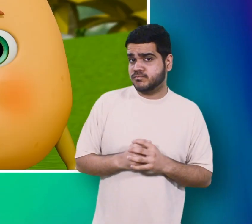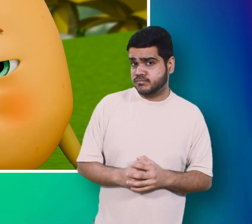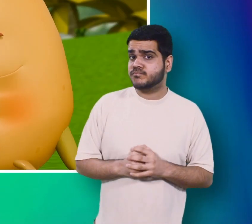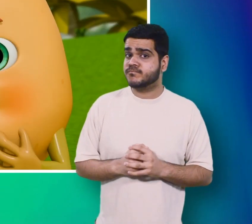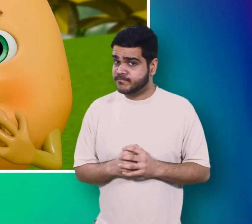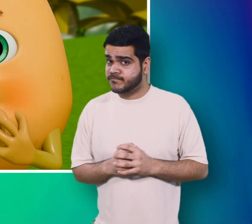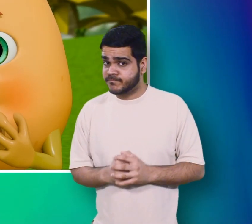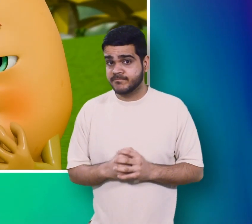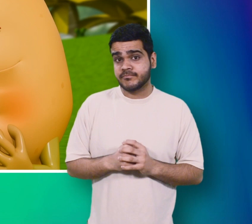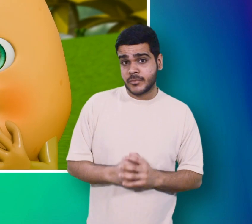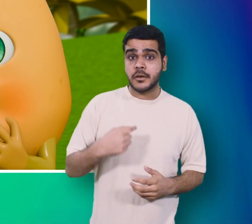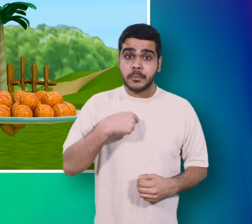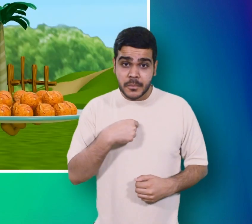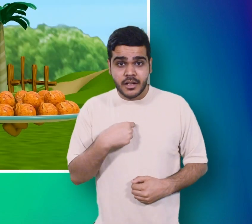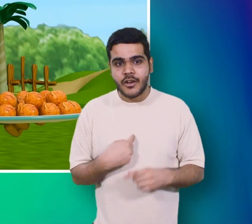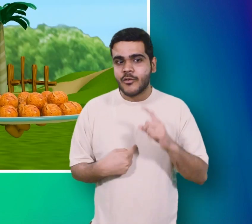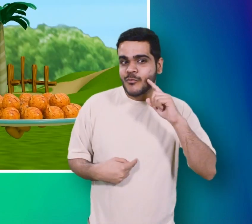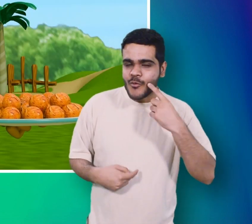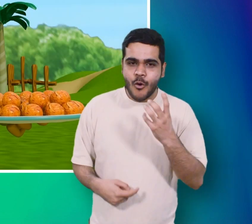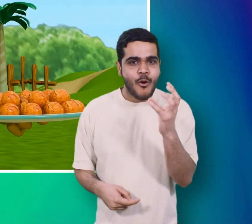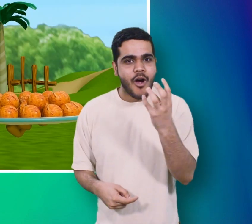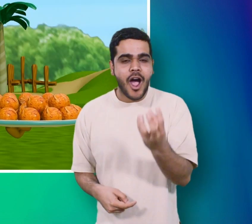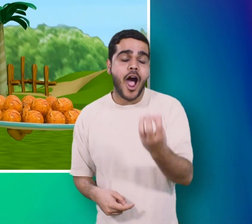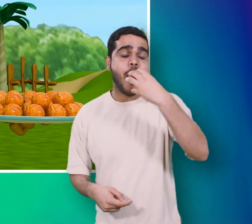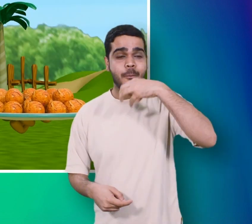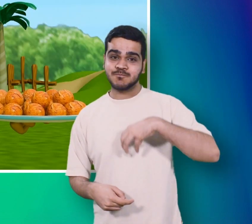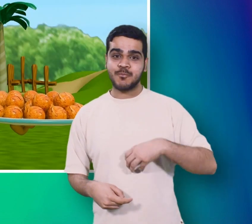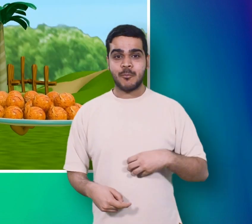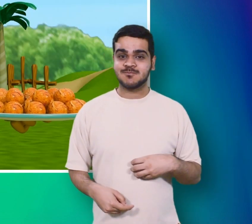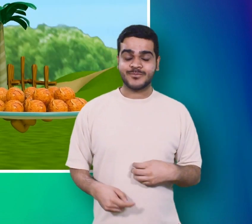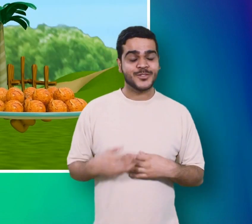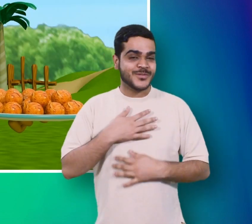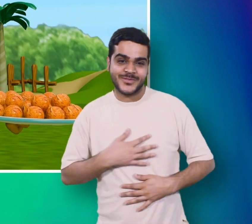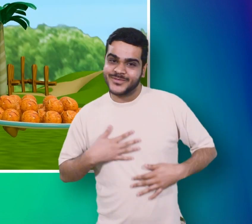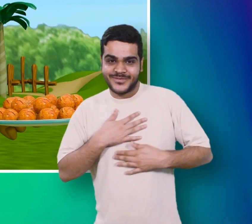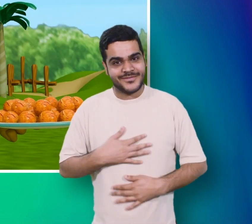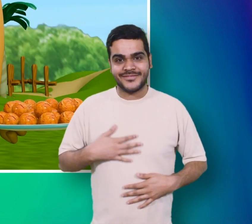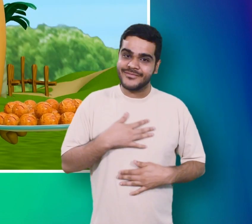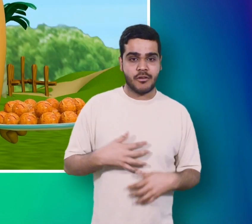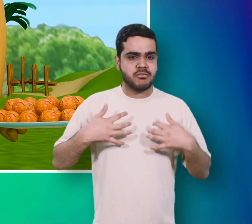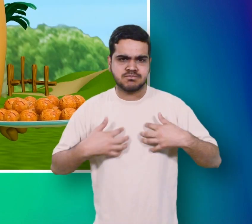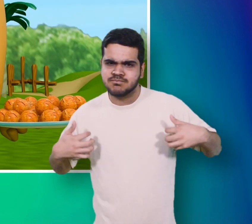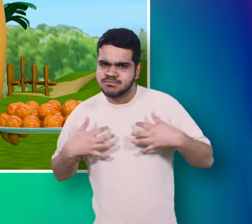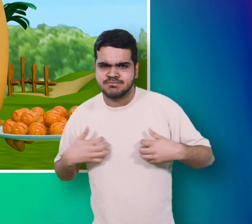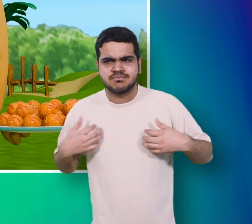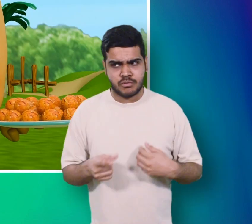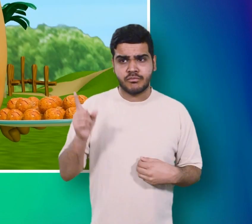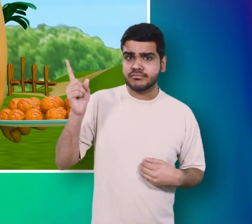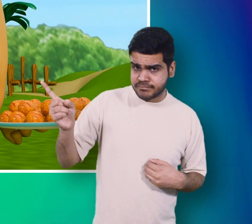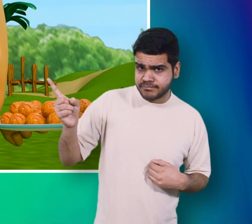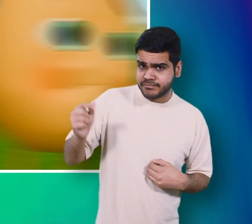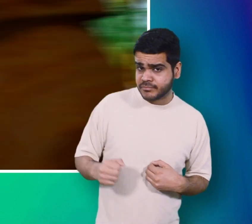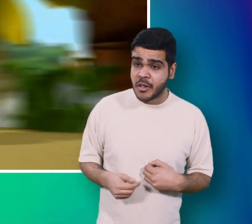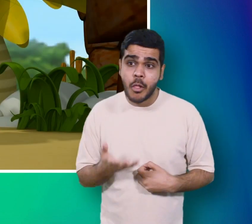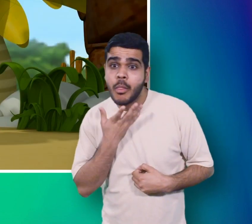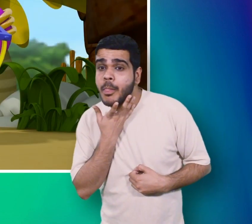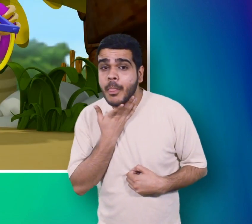मैं एक लड्डू खा रहा था बंदर का मन लले चा